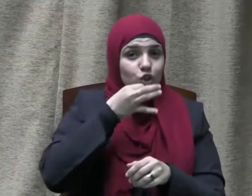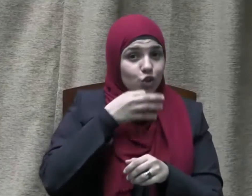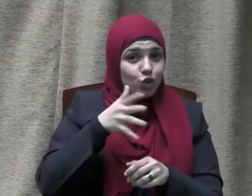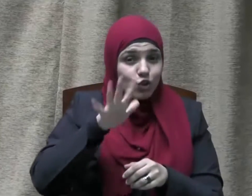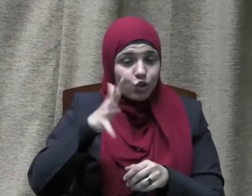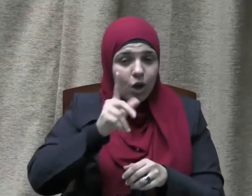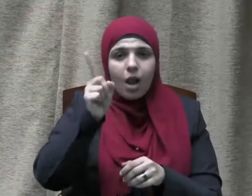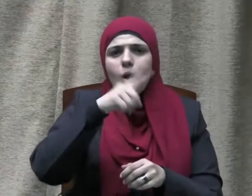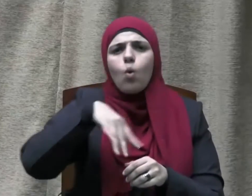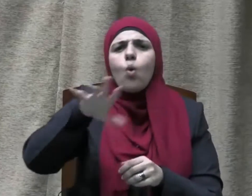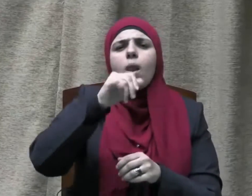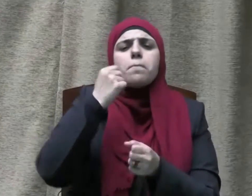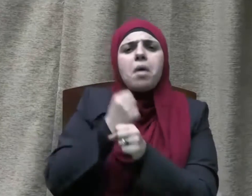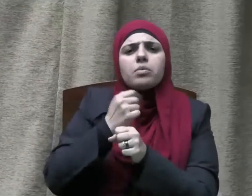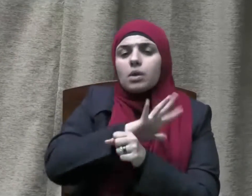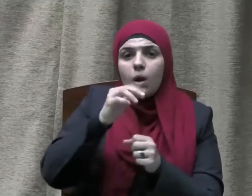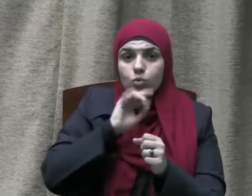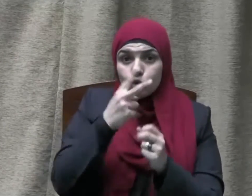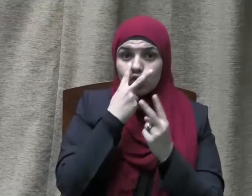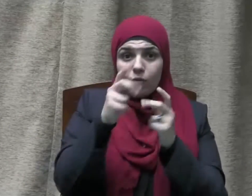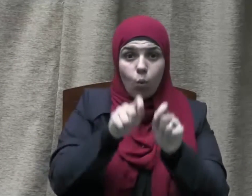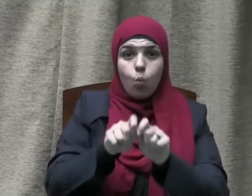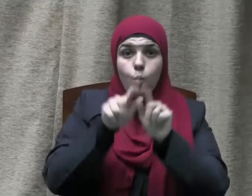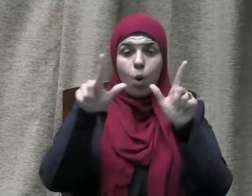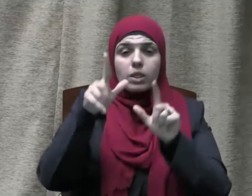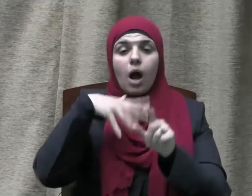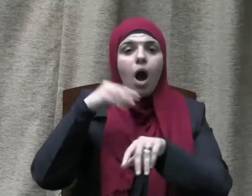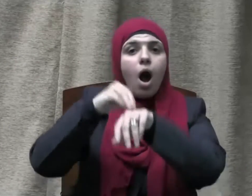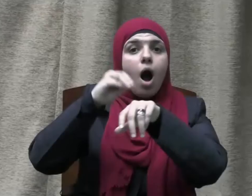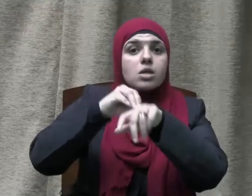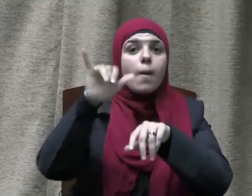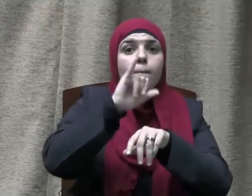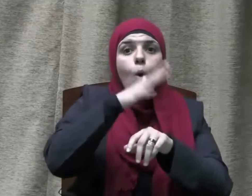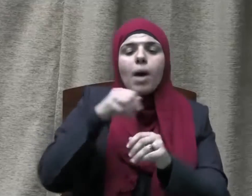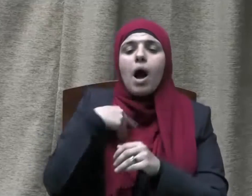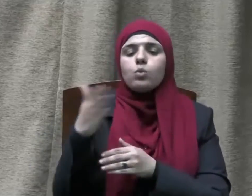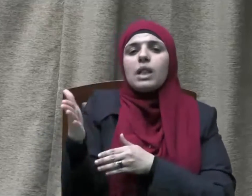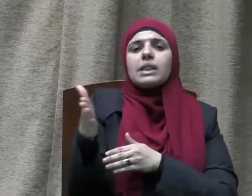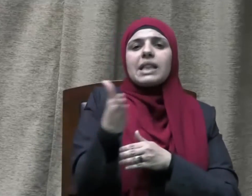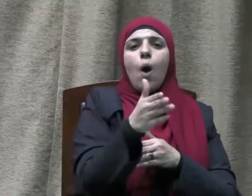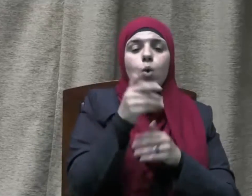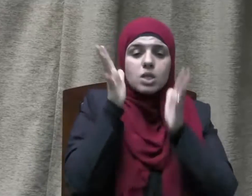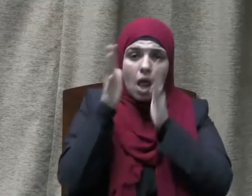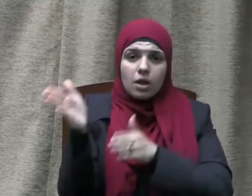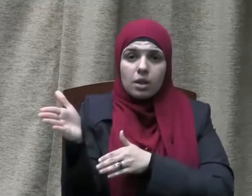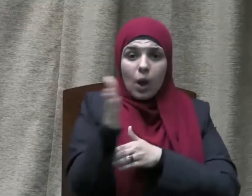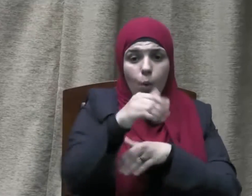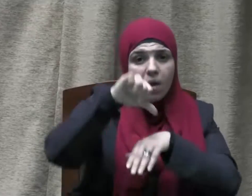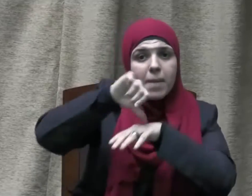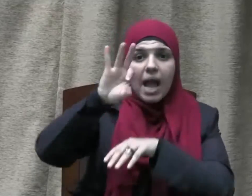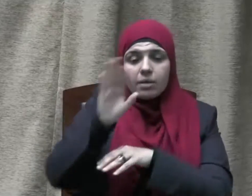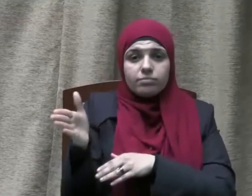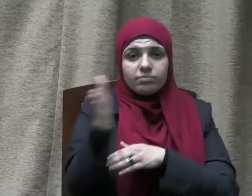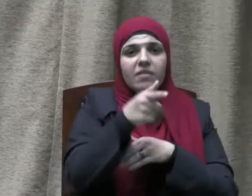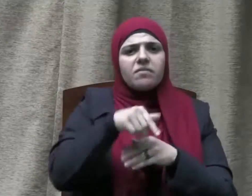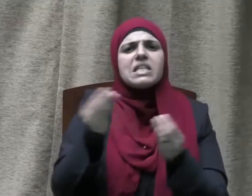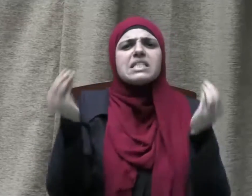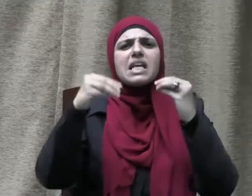المتدبر بعين الاعتبار والعظة في حدث تحويل القبلة يقف على الكثير من الدروس